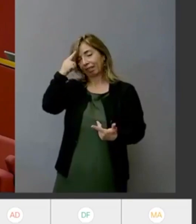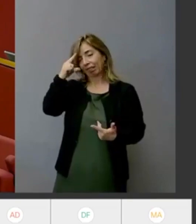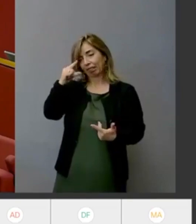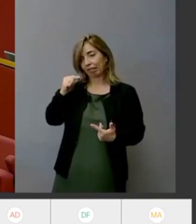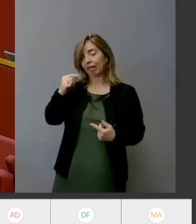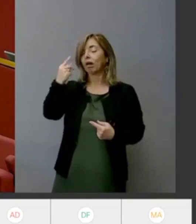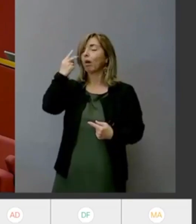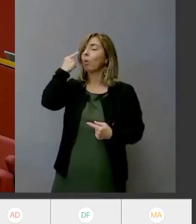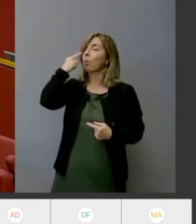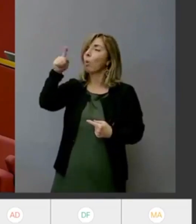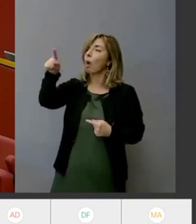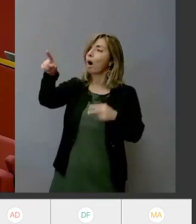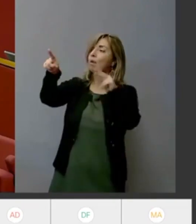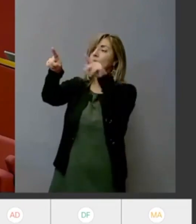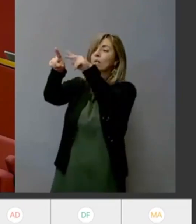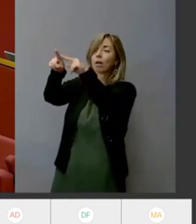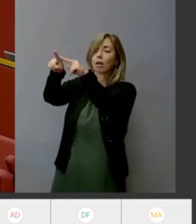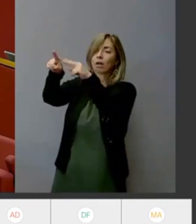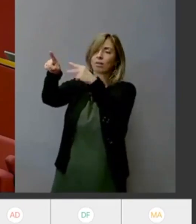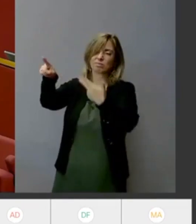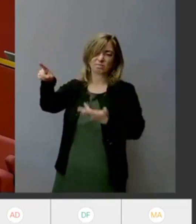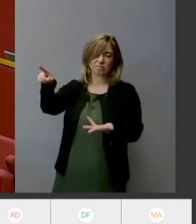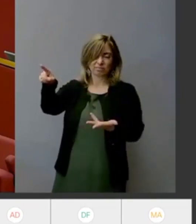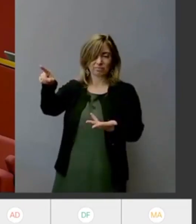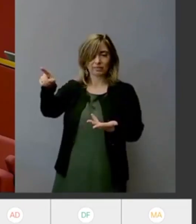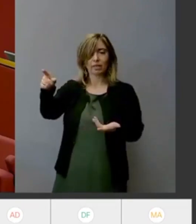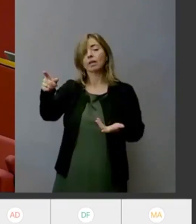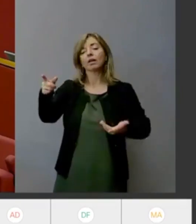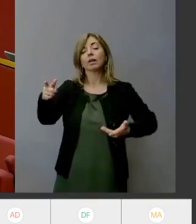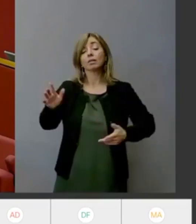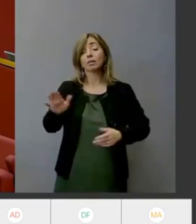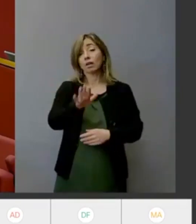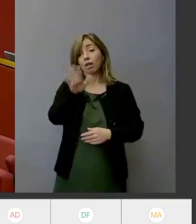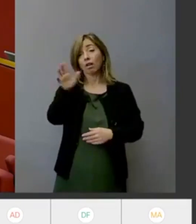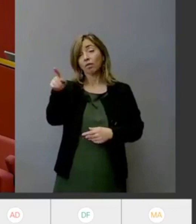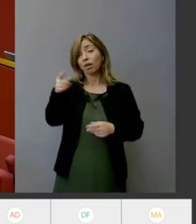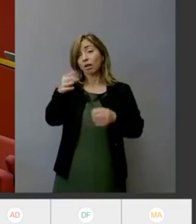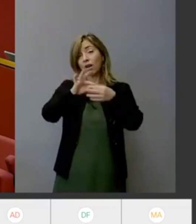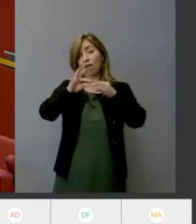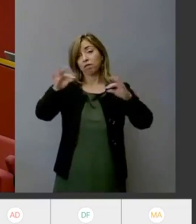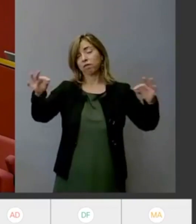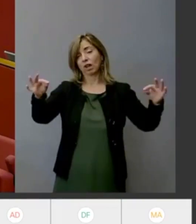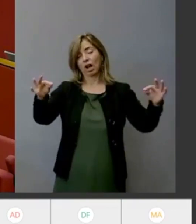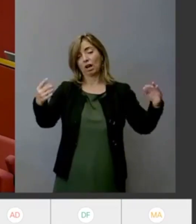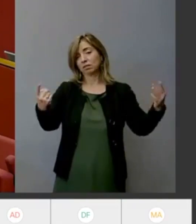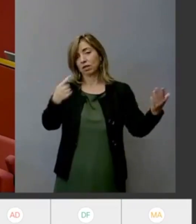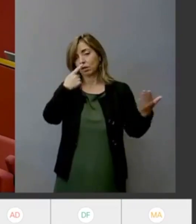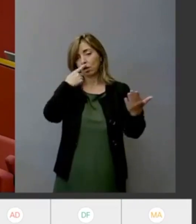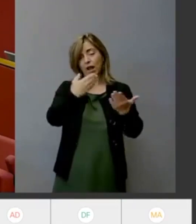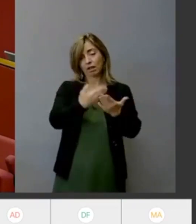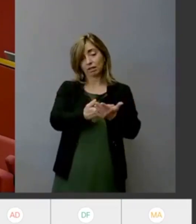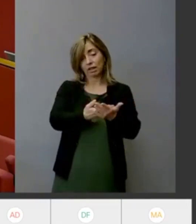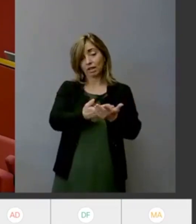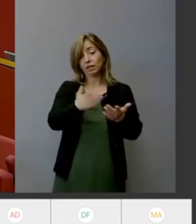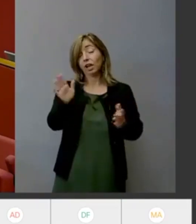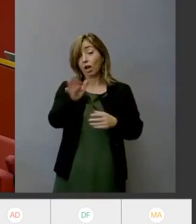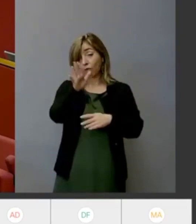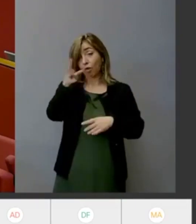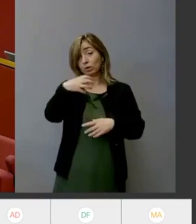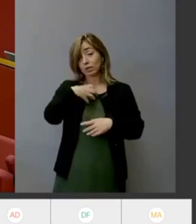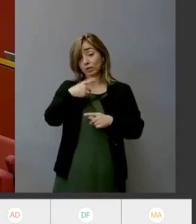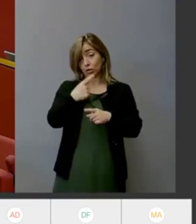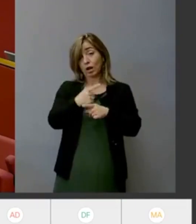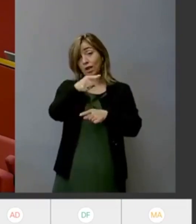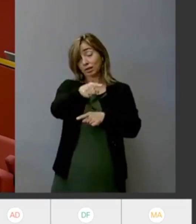cambierete intenzione. Forse assessore mi perdoni, la pratica zen andrebbe osservata da lei e dall'assessore Bordini per meditare su